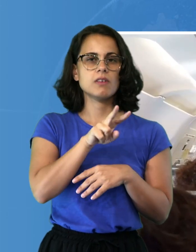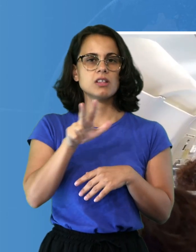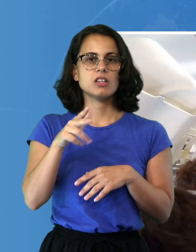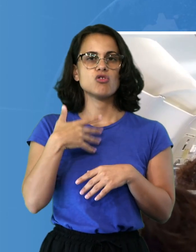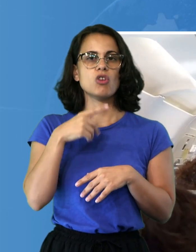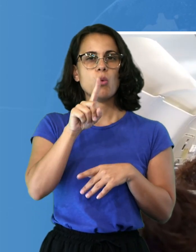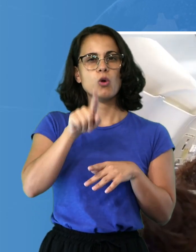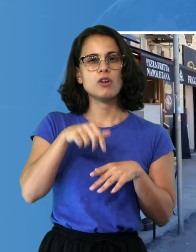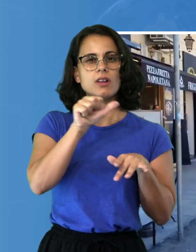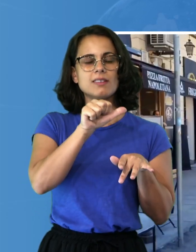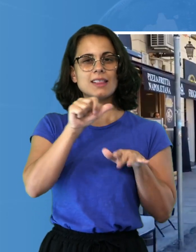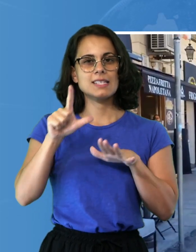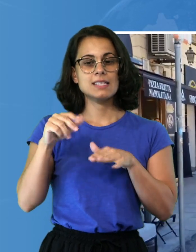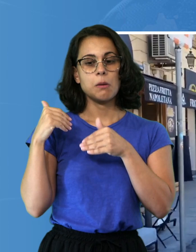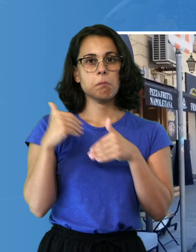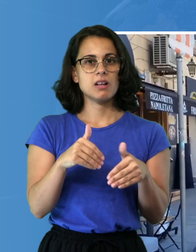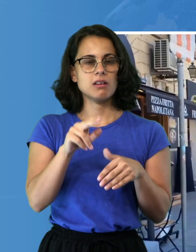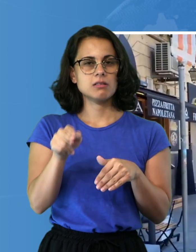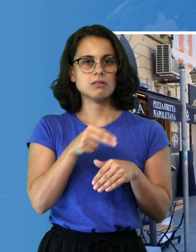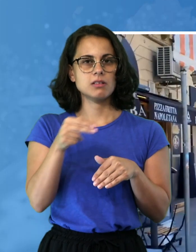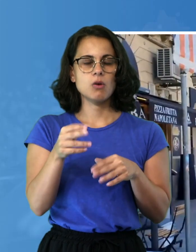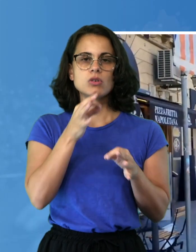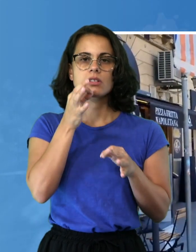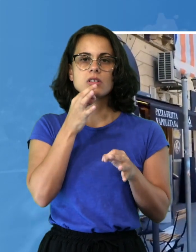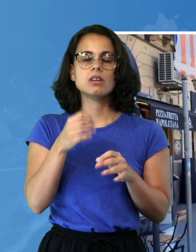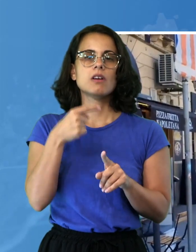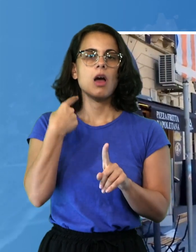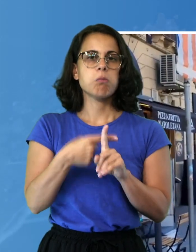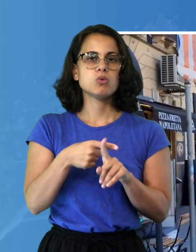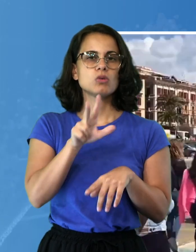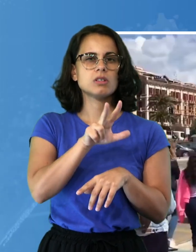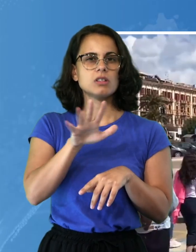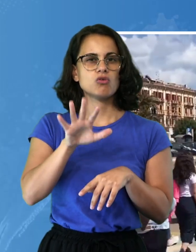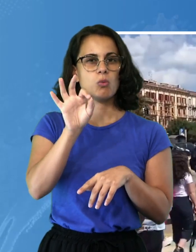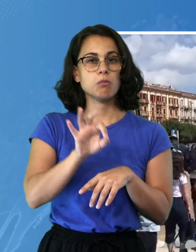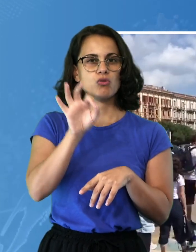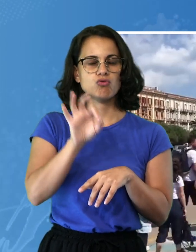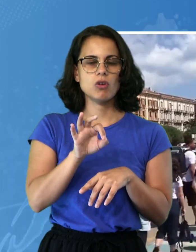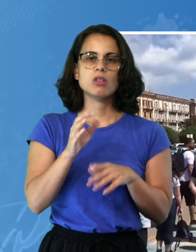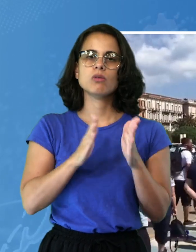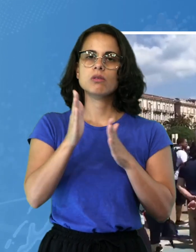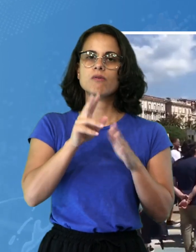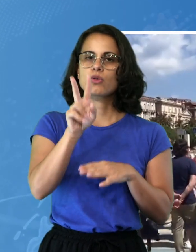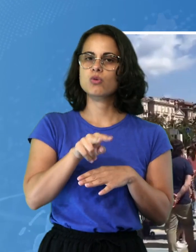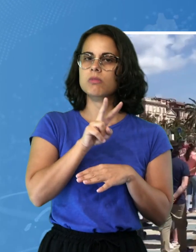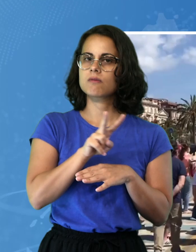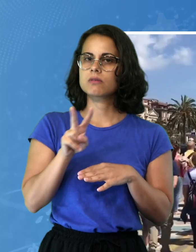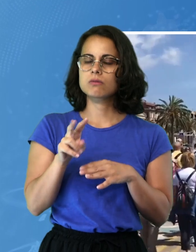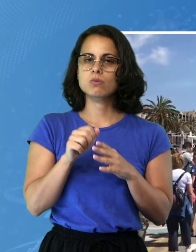miliardi di euro registrando un incremento del 35% rispetto al 2022 quando la spesa era di